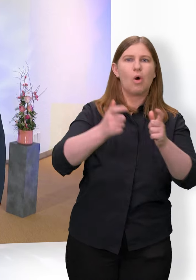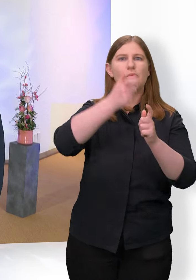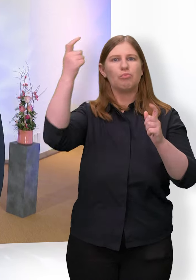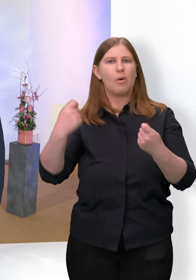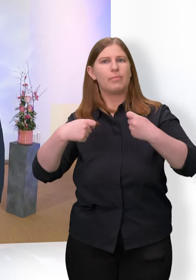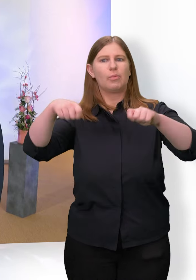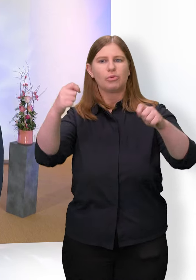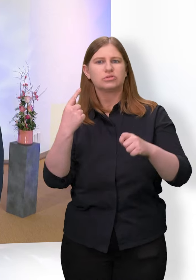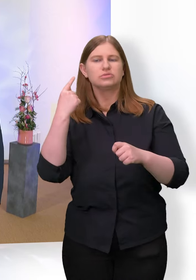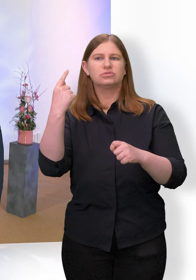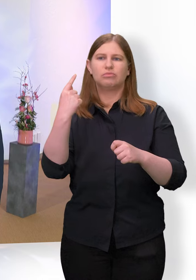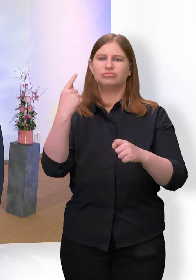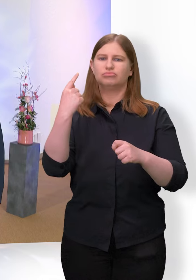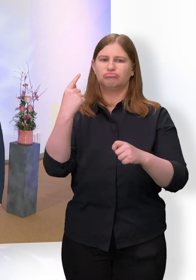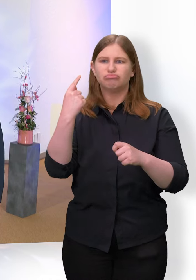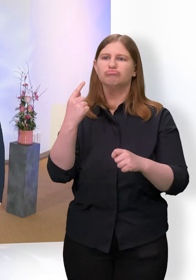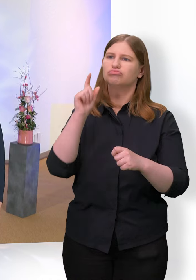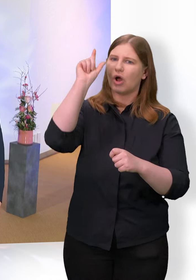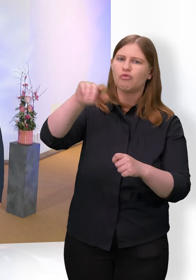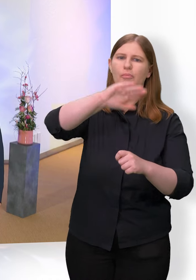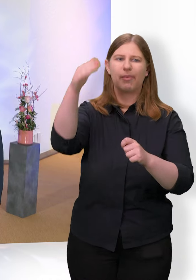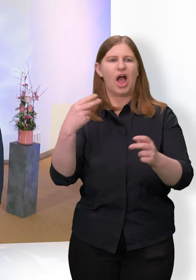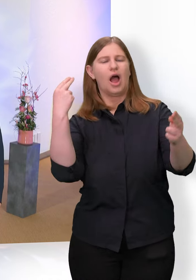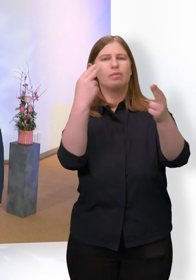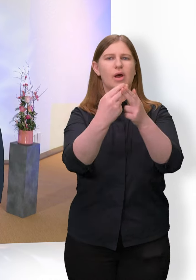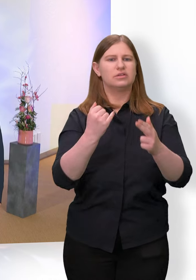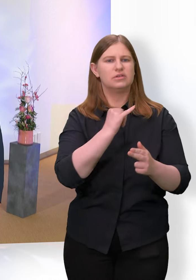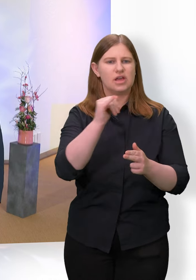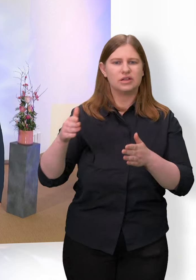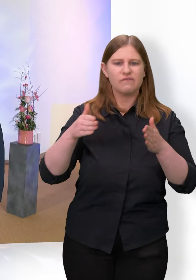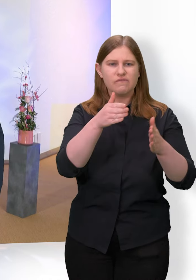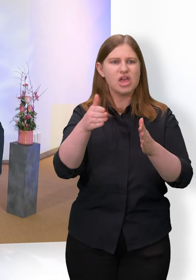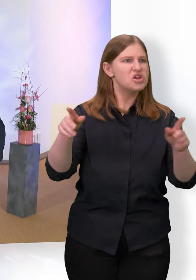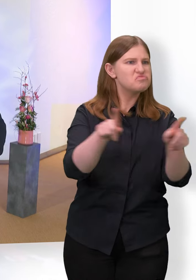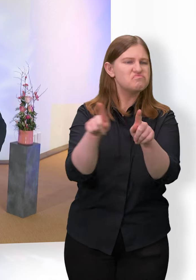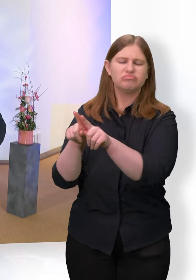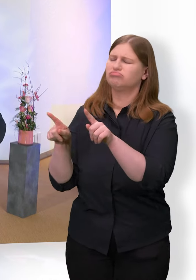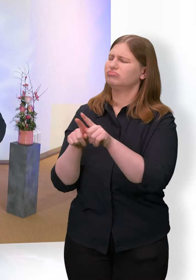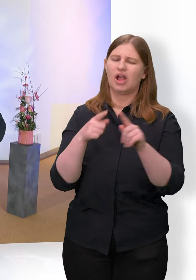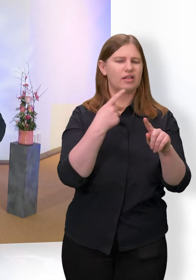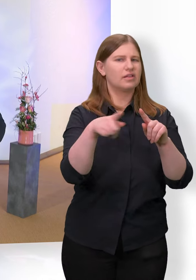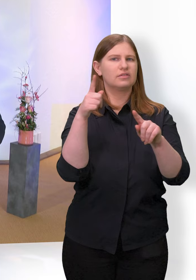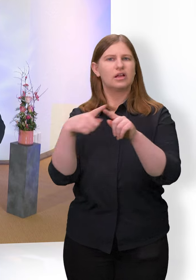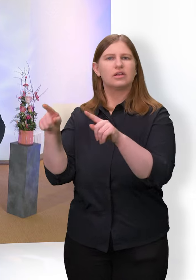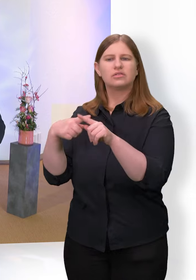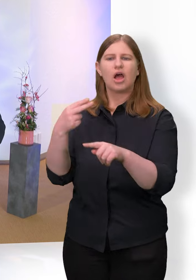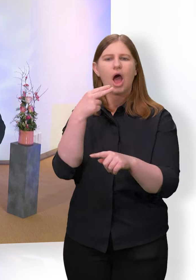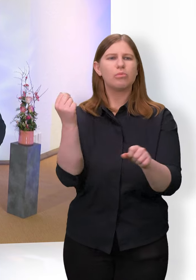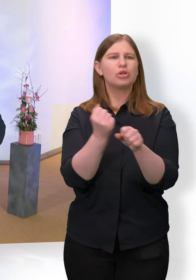Er passt sich dem Berg an. Jeder Weg wird anders. Der Herbert arbeitet langsam. Pro Tag